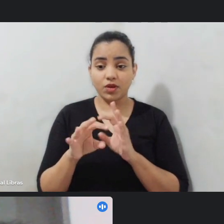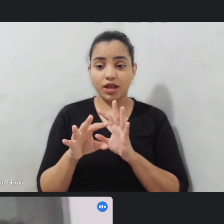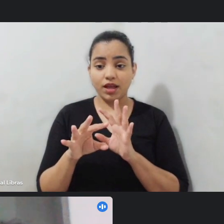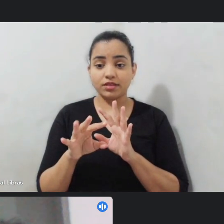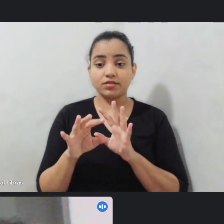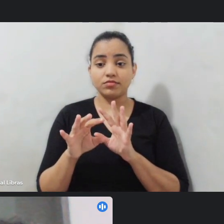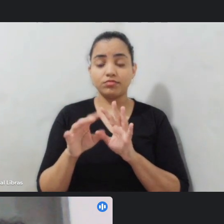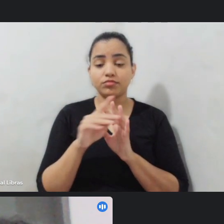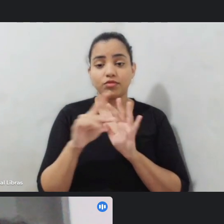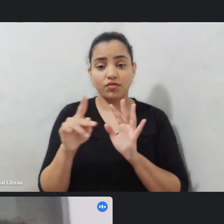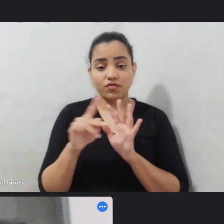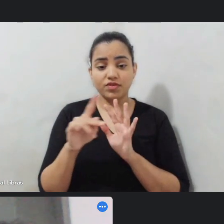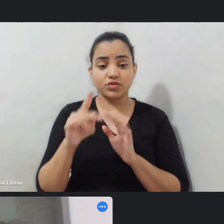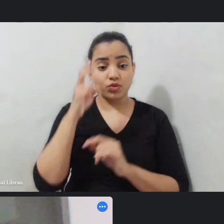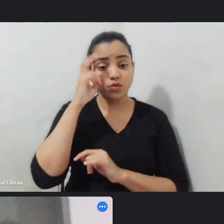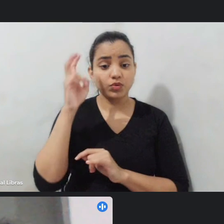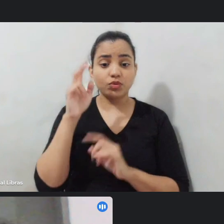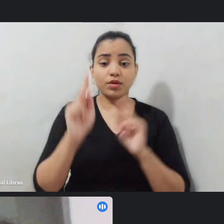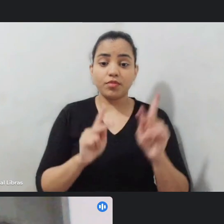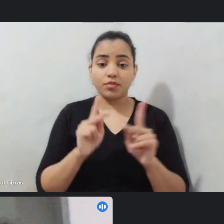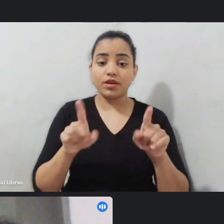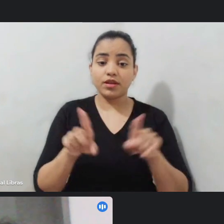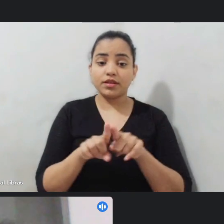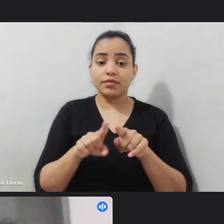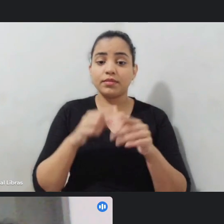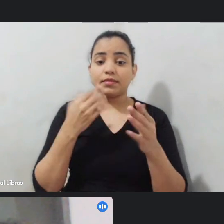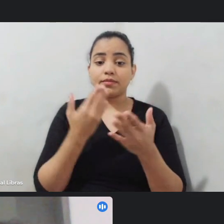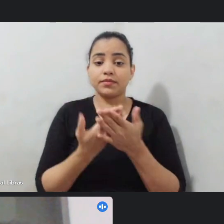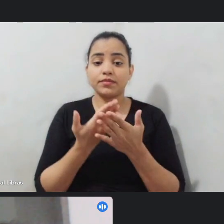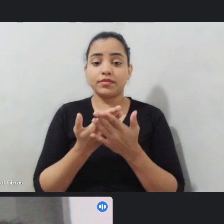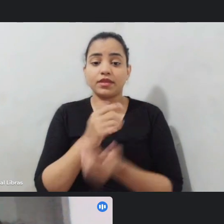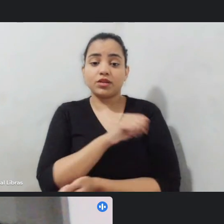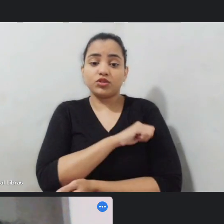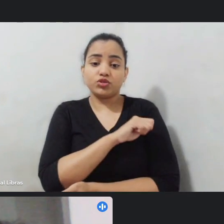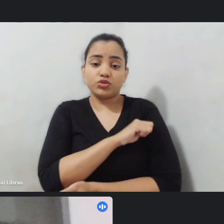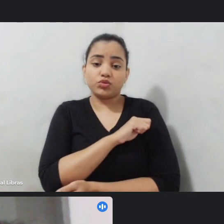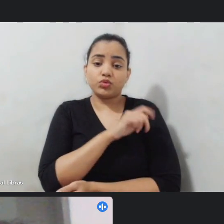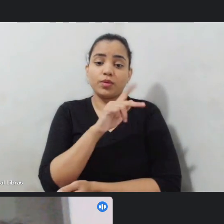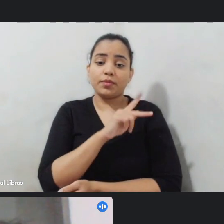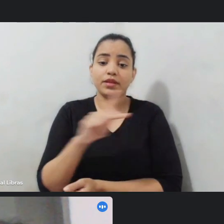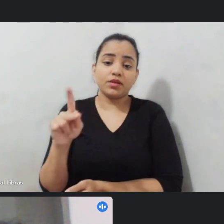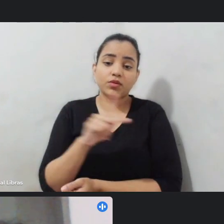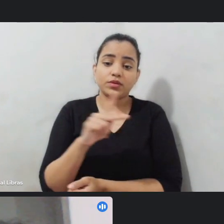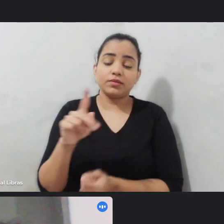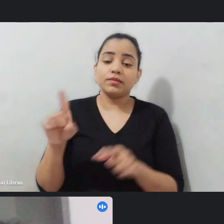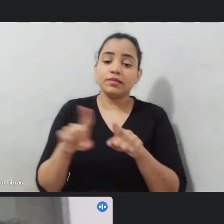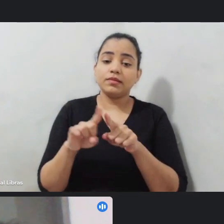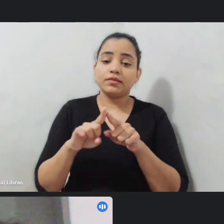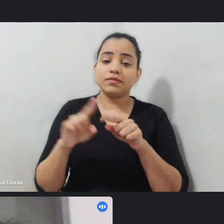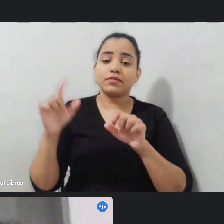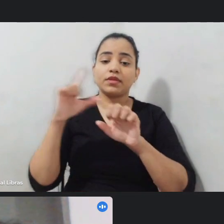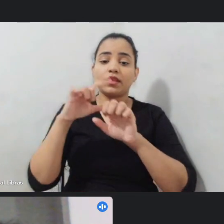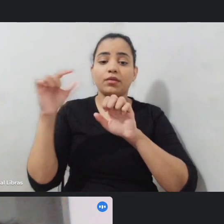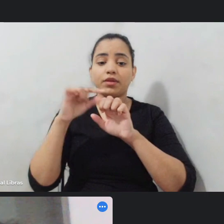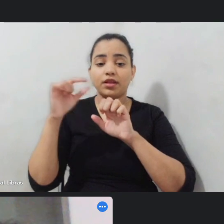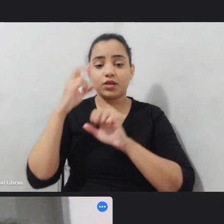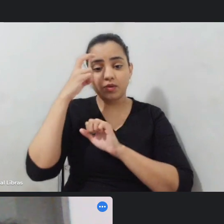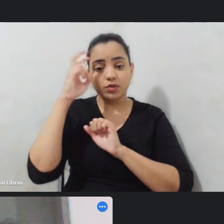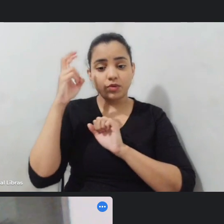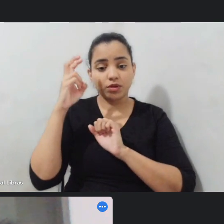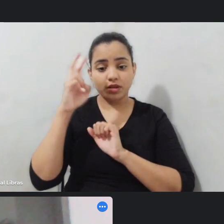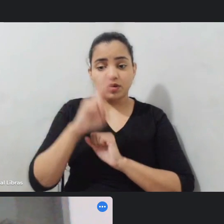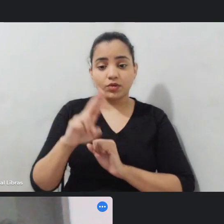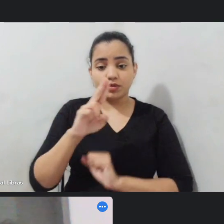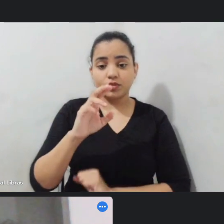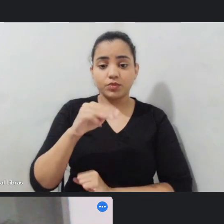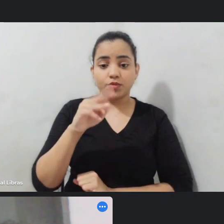estudante de pedagogia e sou empreendedor cultural também através do longuzá cultural muito